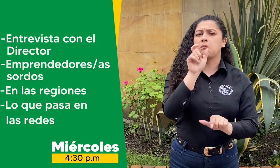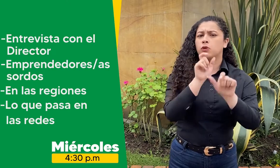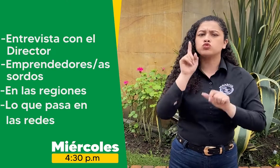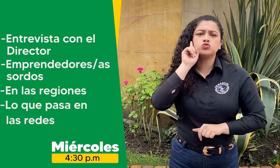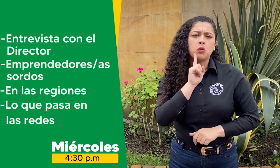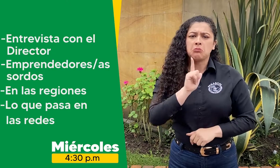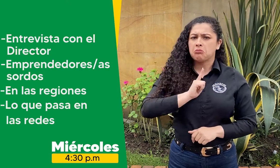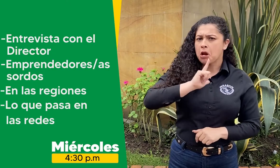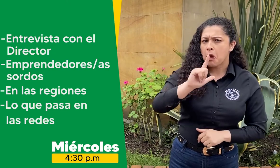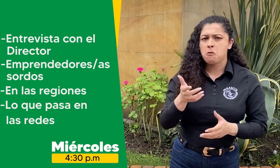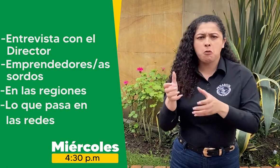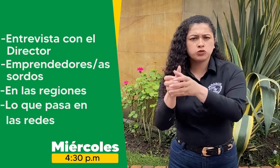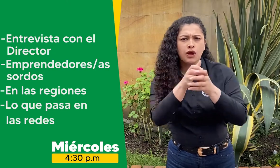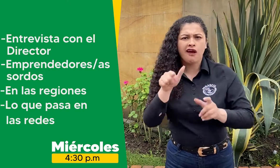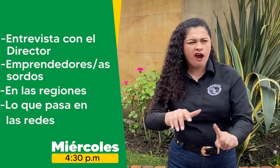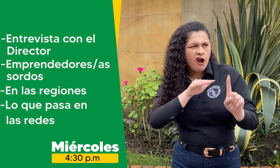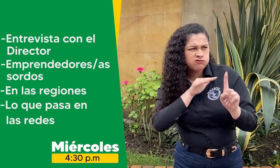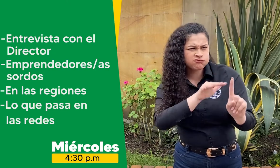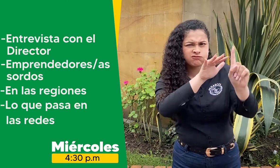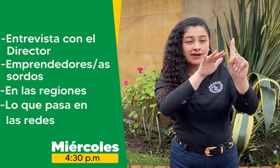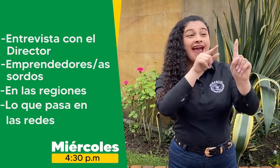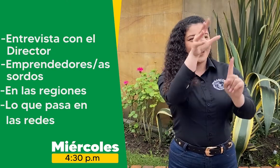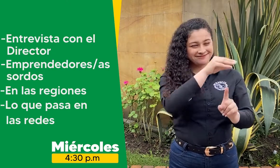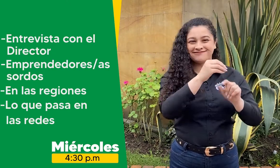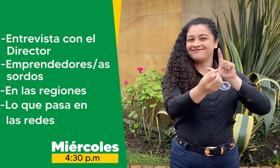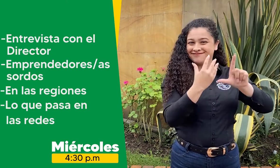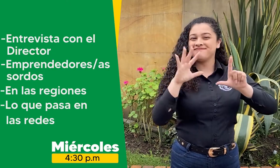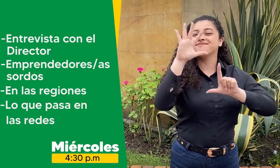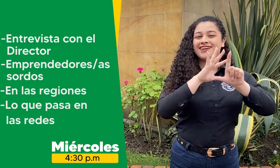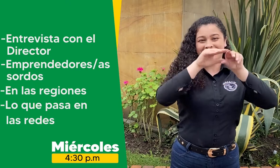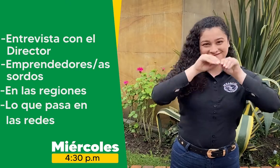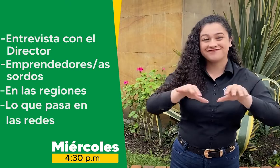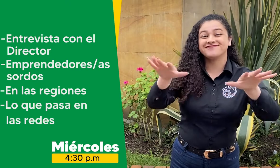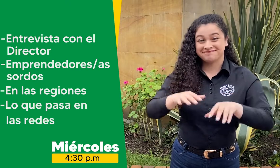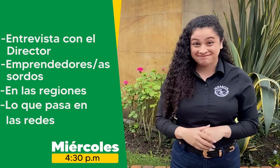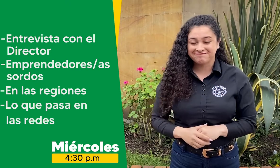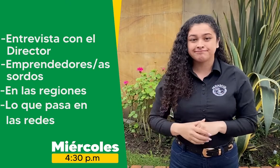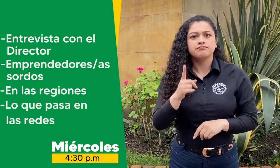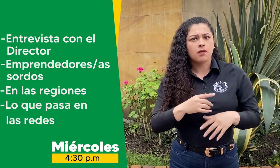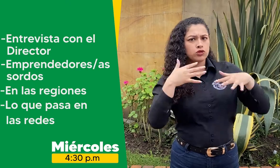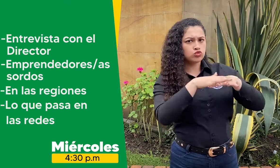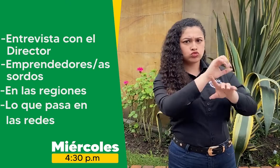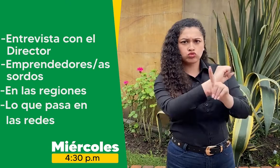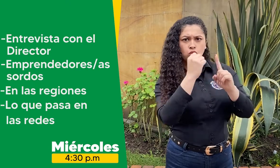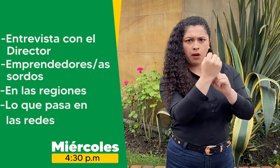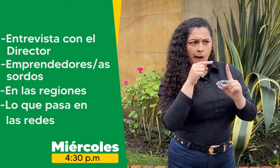Mostraremos las acciones de incidencia de líderes y asociaciones sordos del país y también tendremos la sección de lo que está